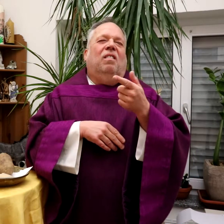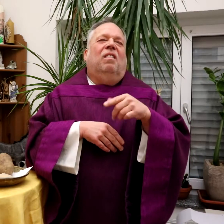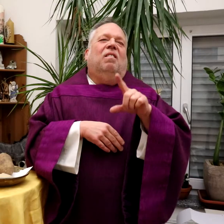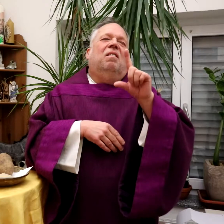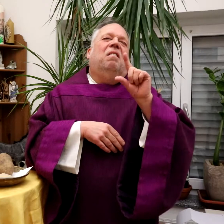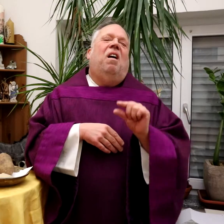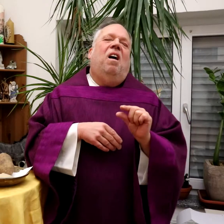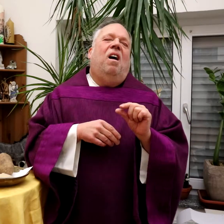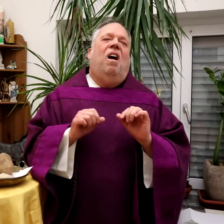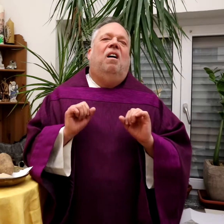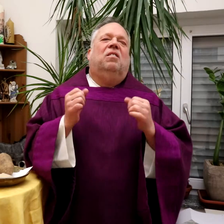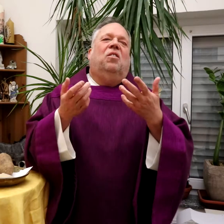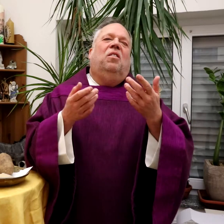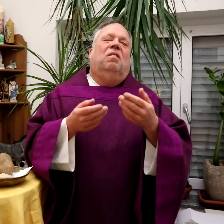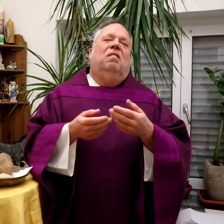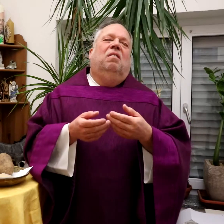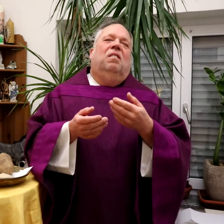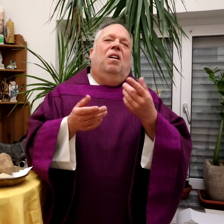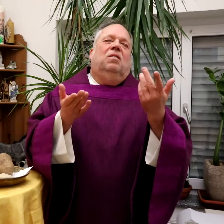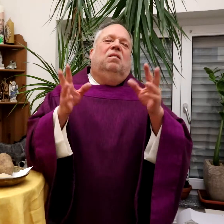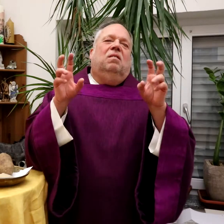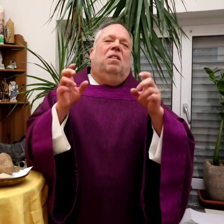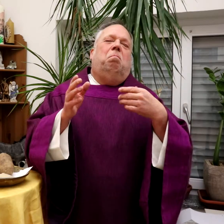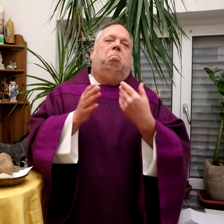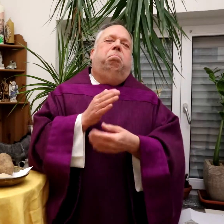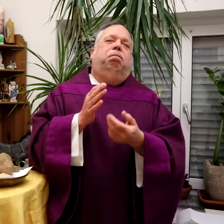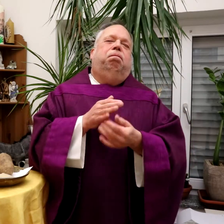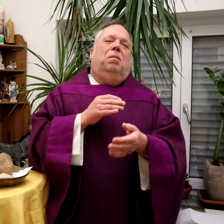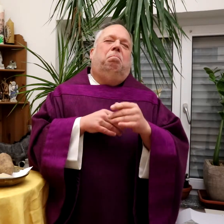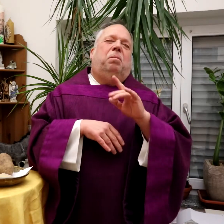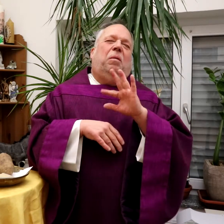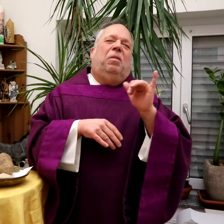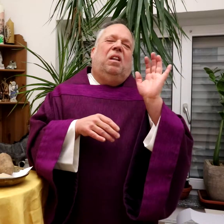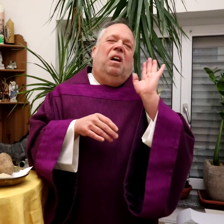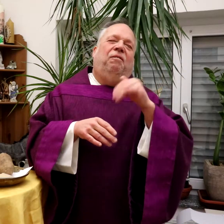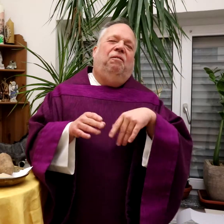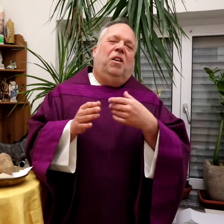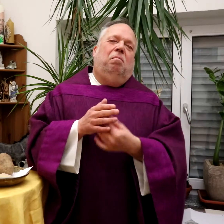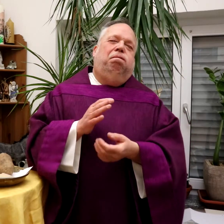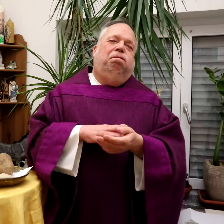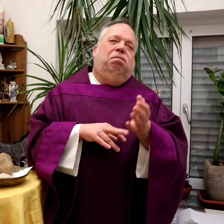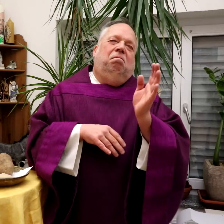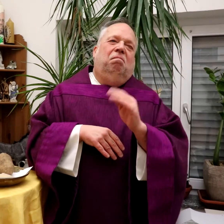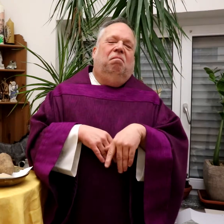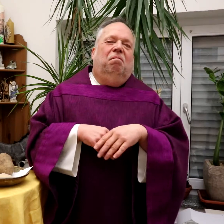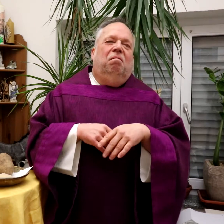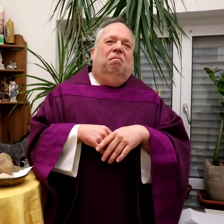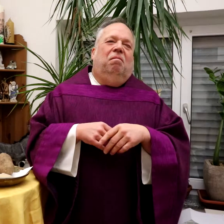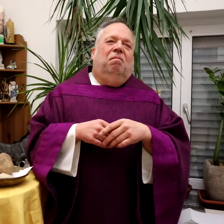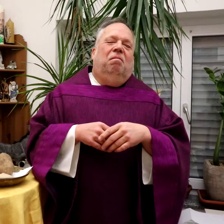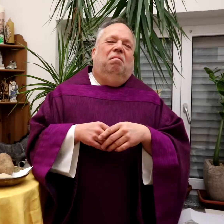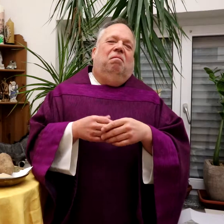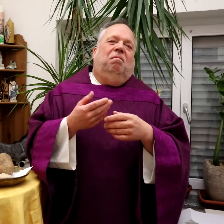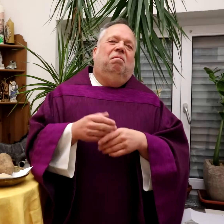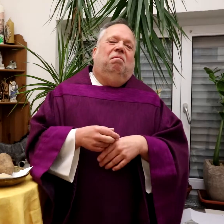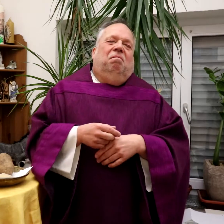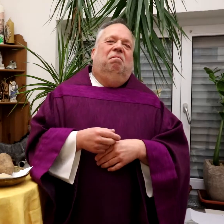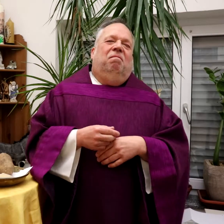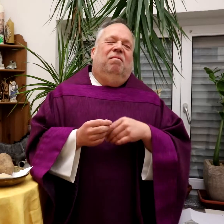Nehmen wir mal den berühmten Kaffee-Kuchen-Treff. Ist das denn eine Aktion? Ach, das ist eigentlich nichts Besonderes. Fast